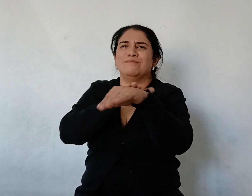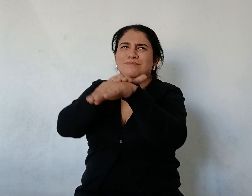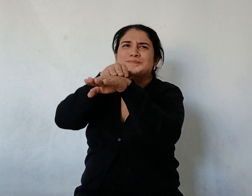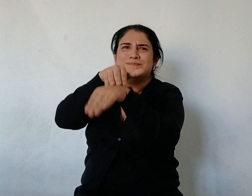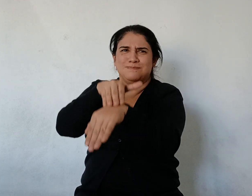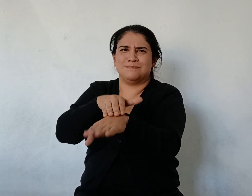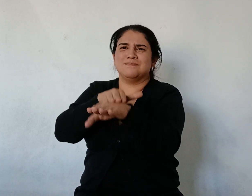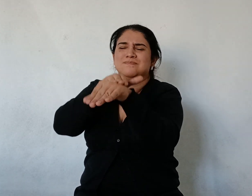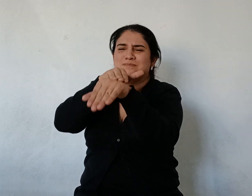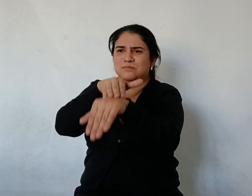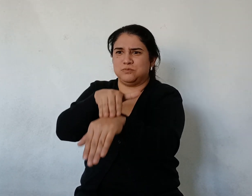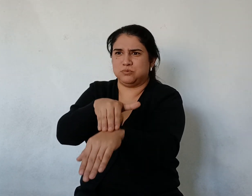velocidad de la corrida